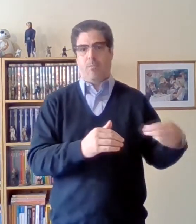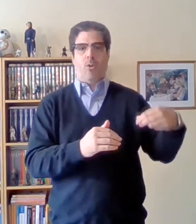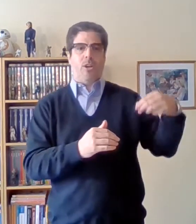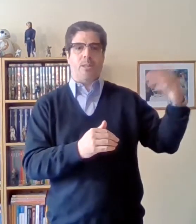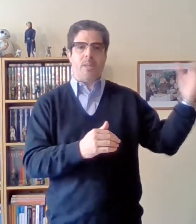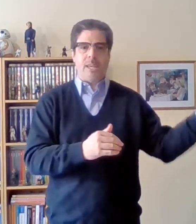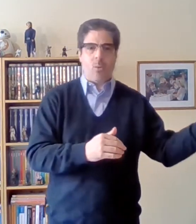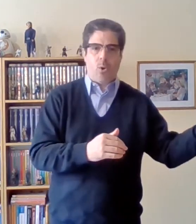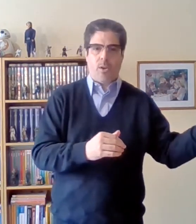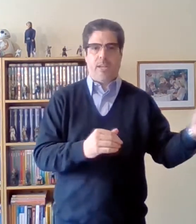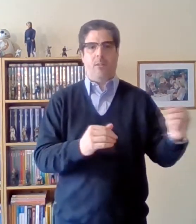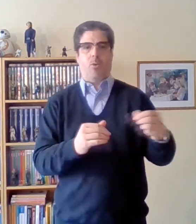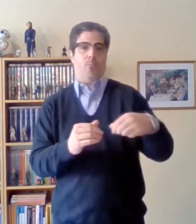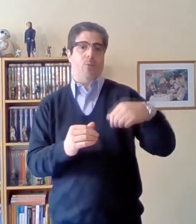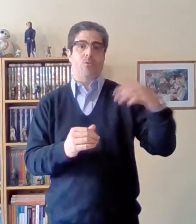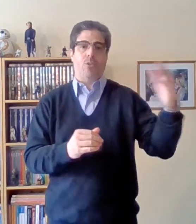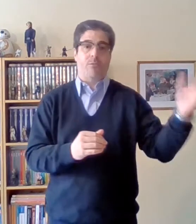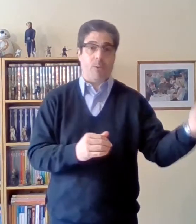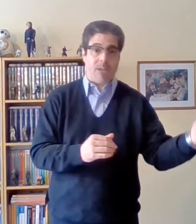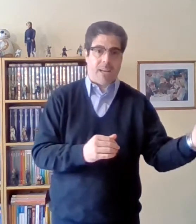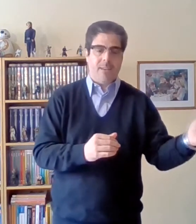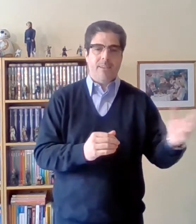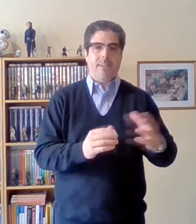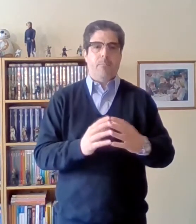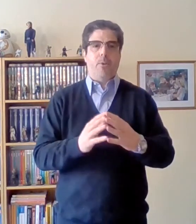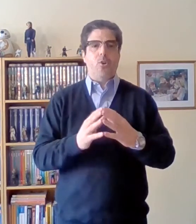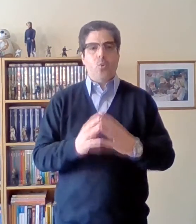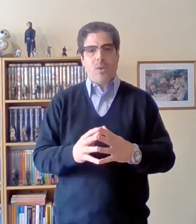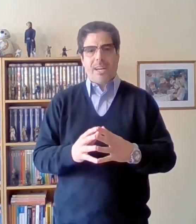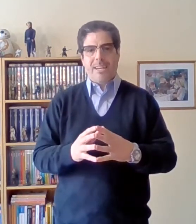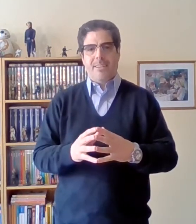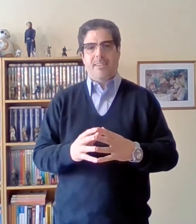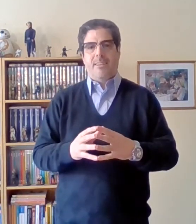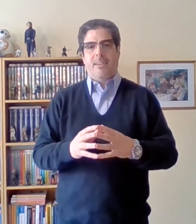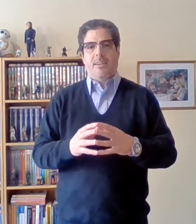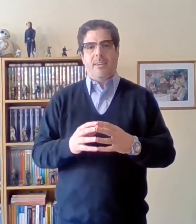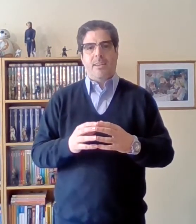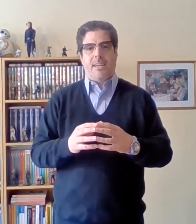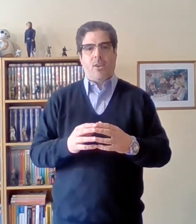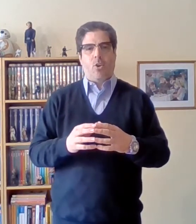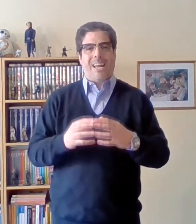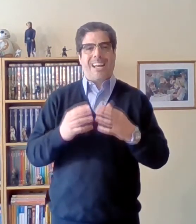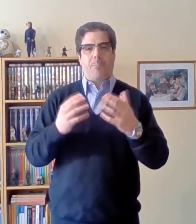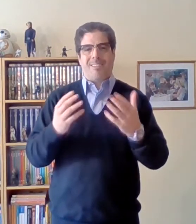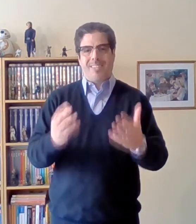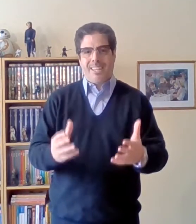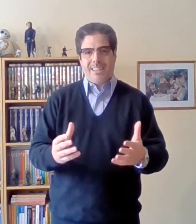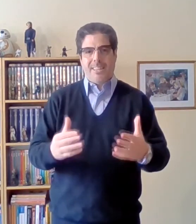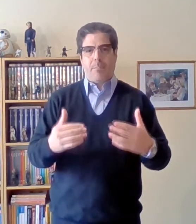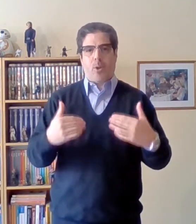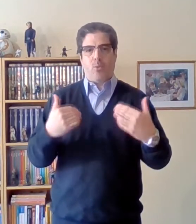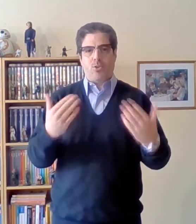modelo antiguo en el modo de producción feudal pero nunca con la capacidad de producción